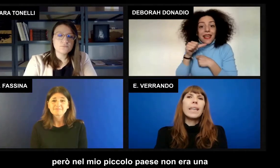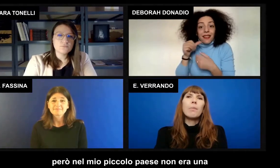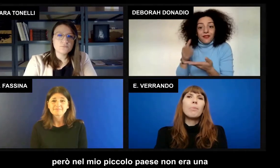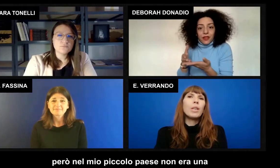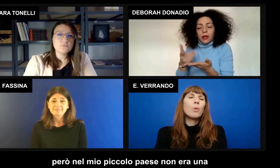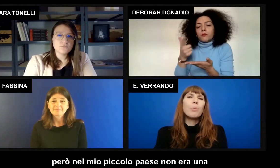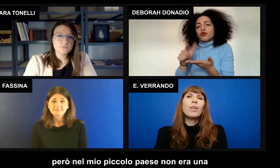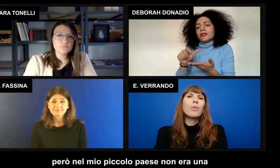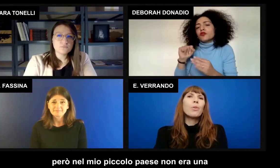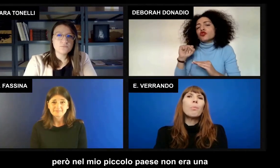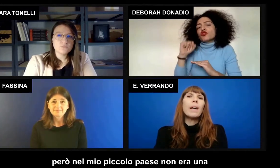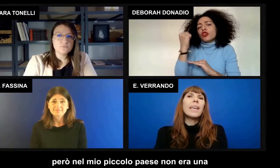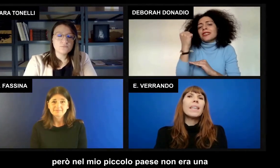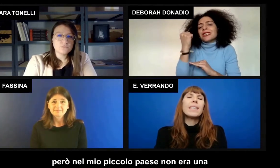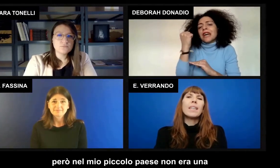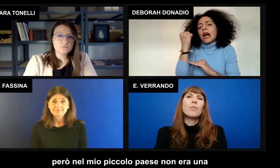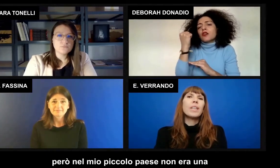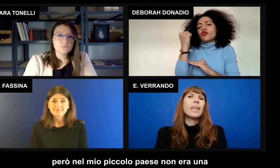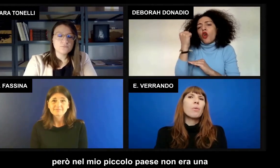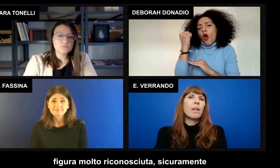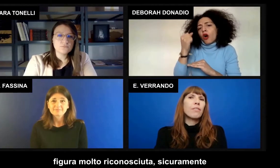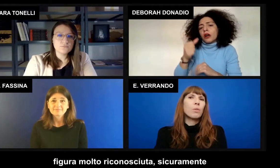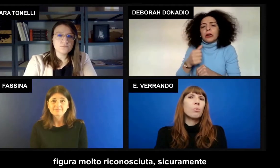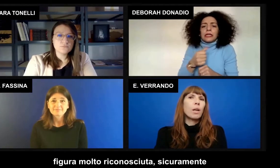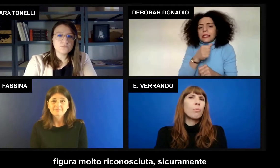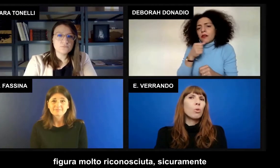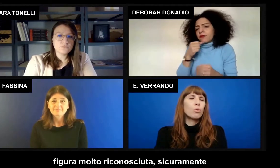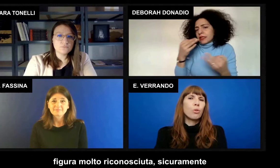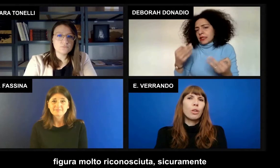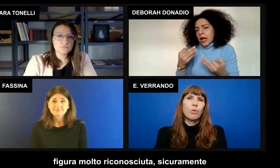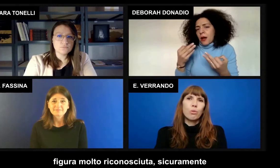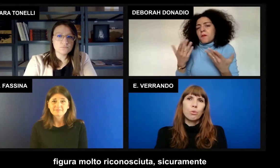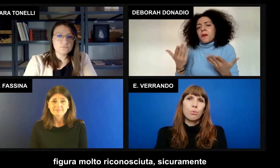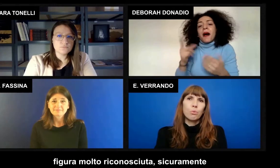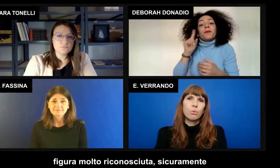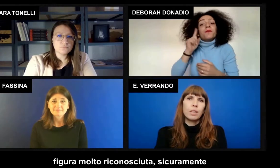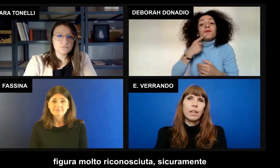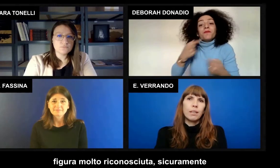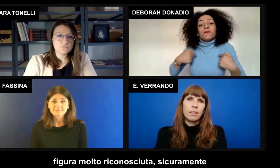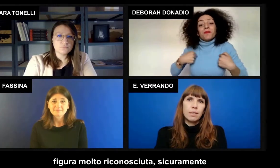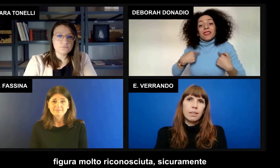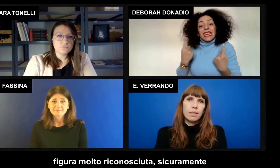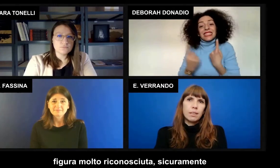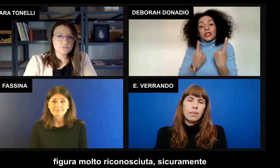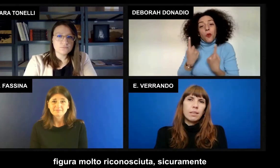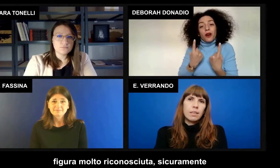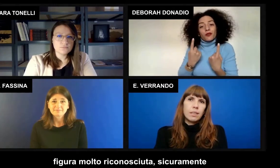nel mio piccolo paese non era una figura molto riconosciuta.